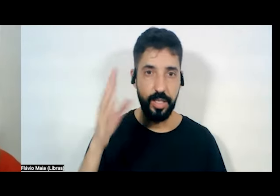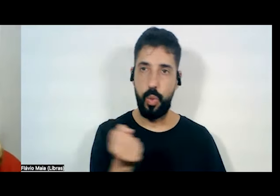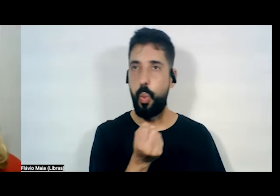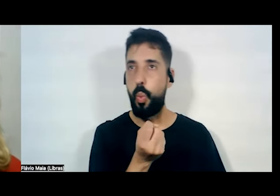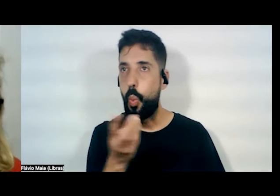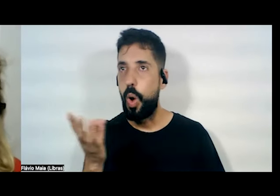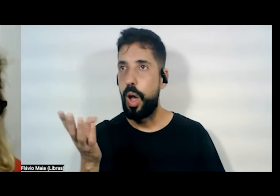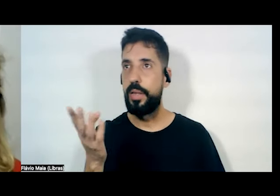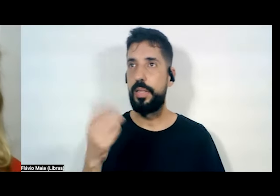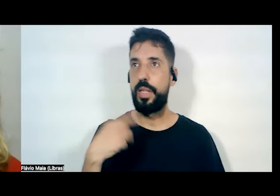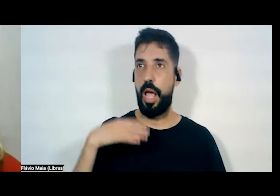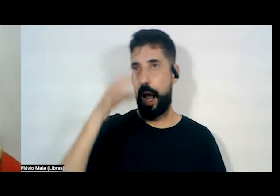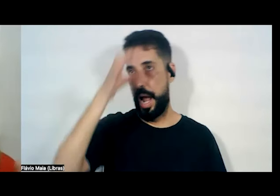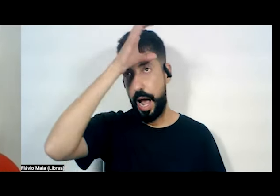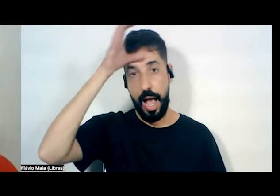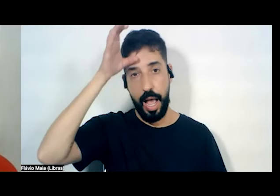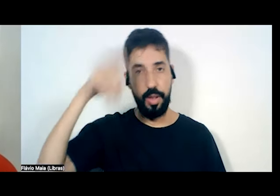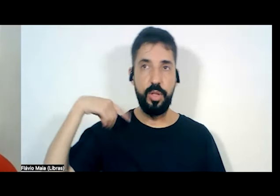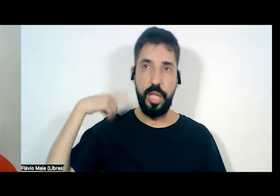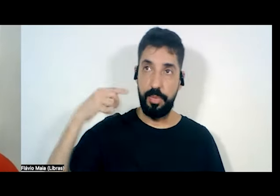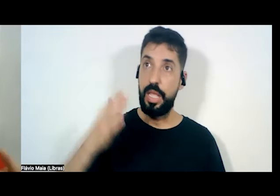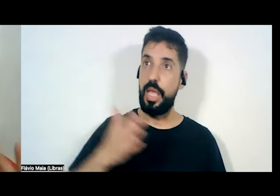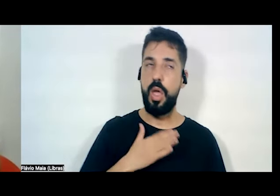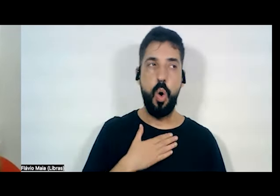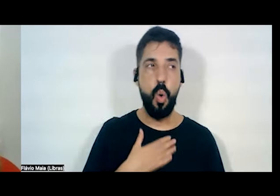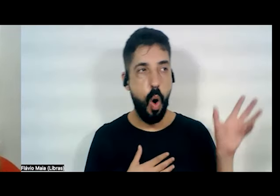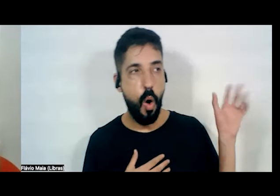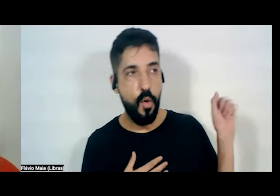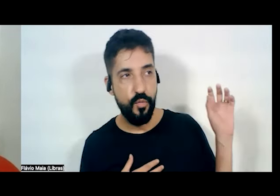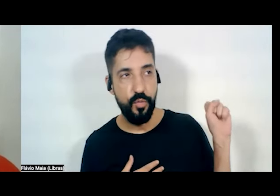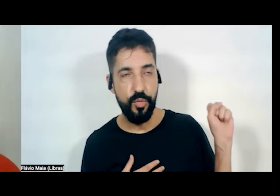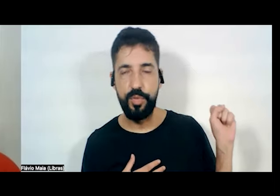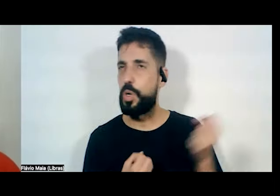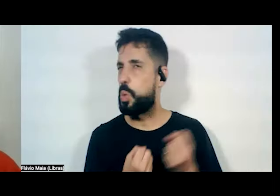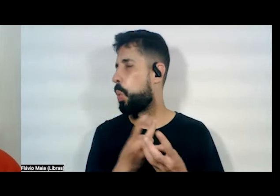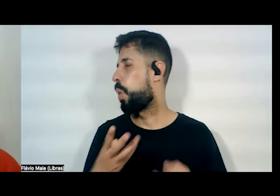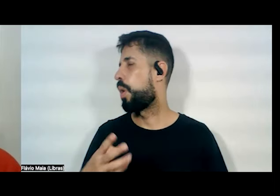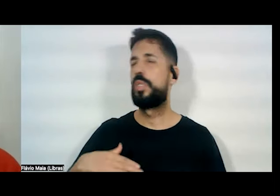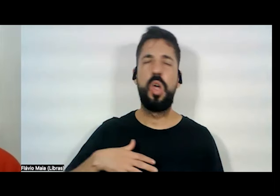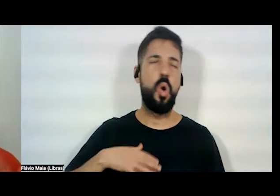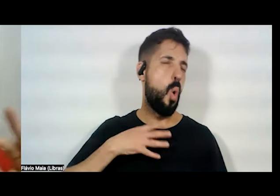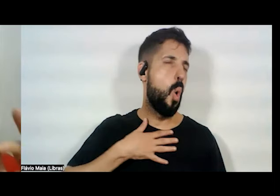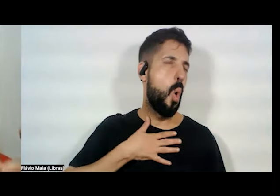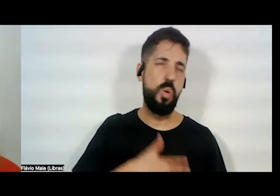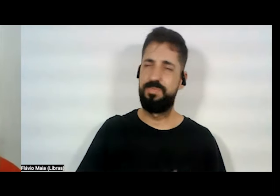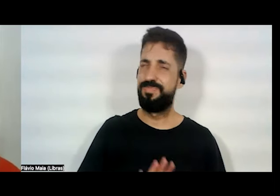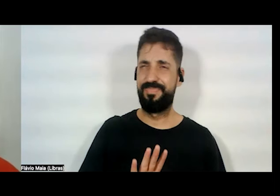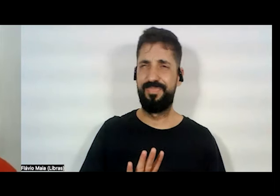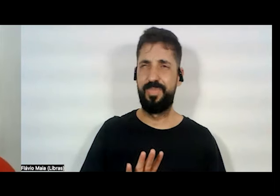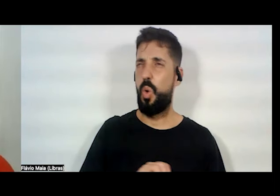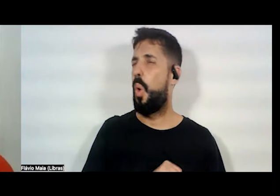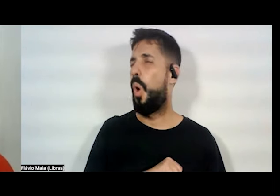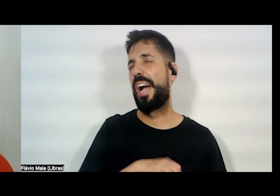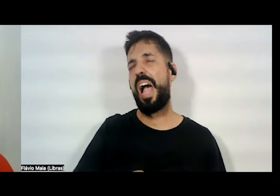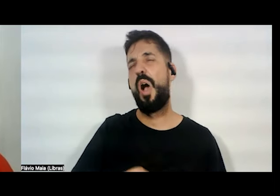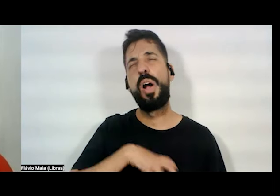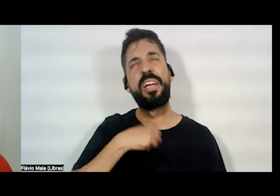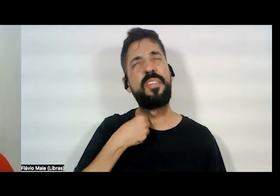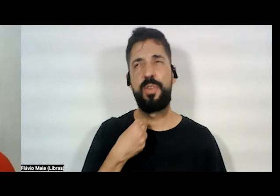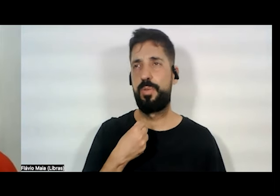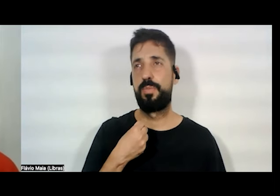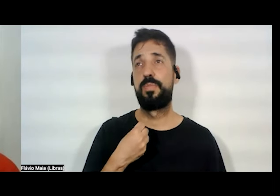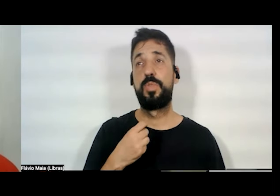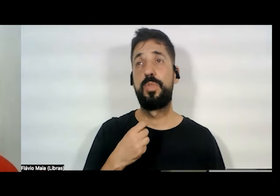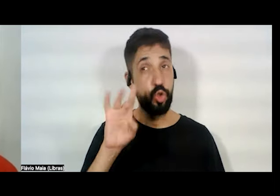na Câmara dos Deputados eu ouvi horrores, não só sobre mim, mas sobre as minhas colegas deputadas.